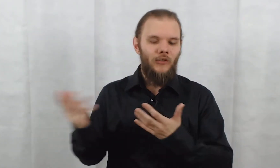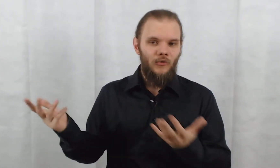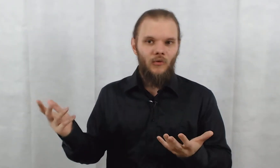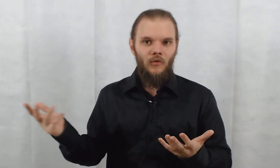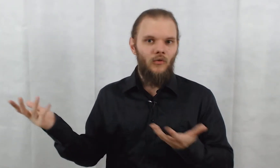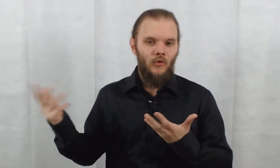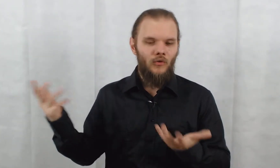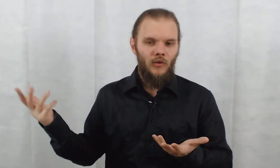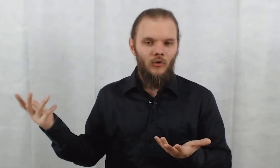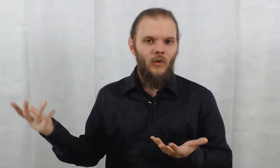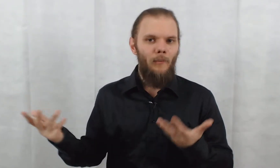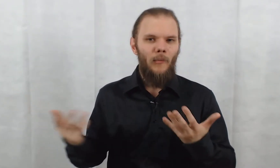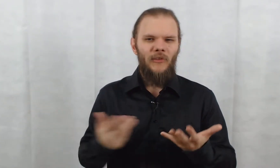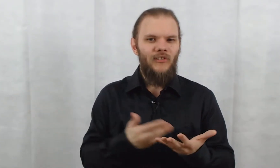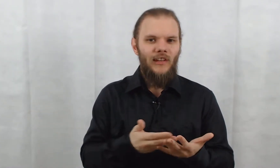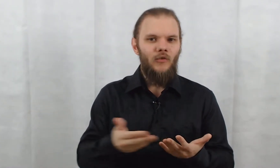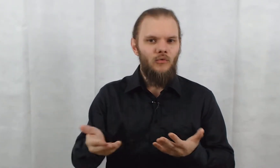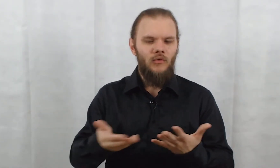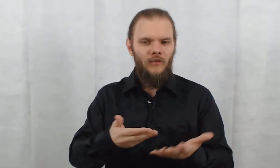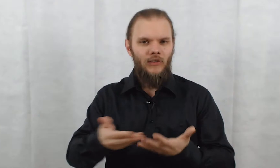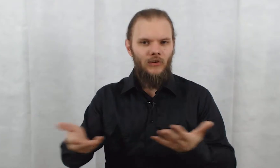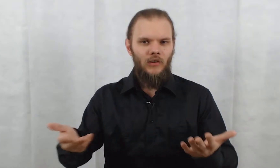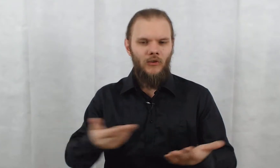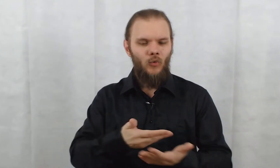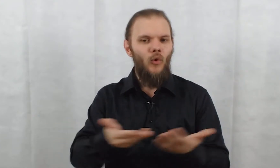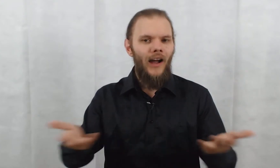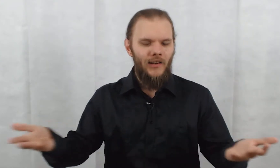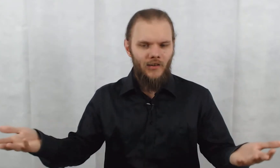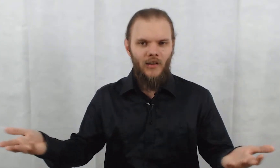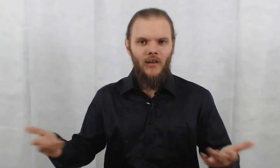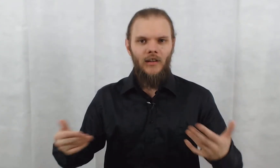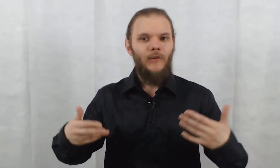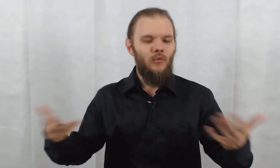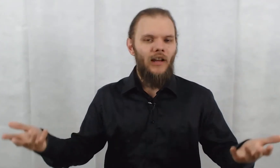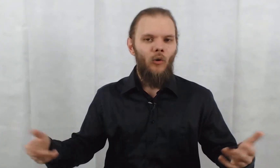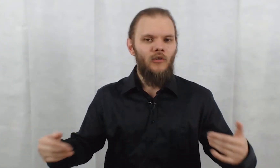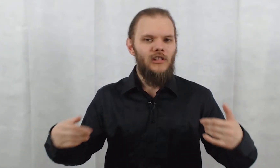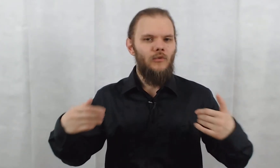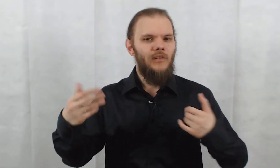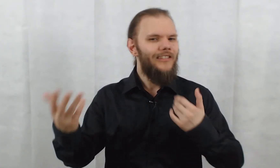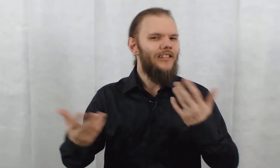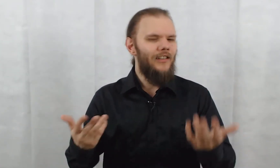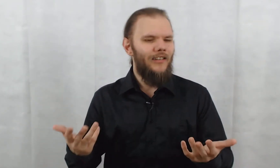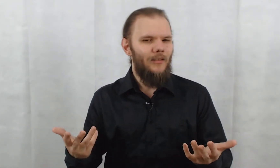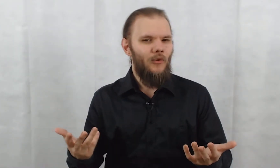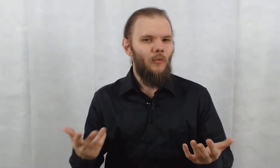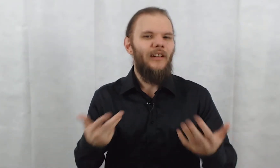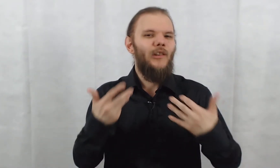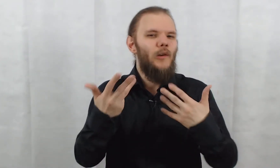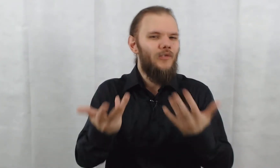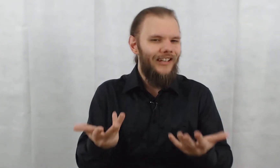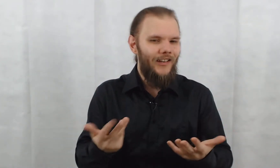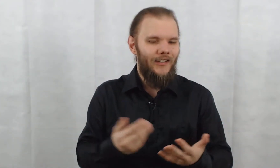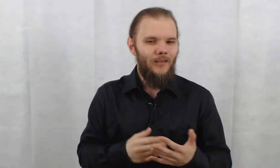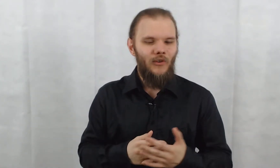entre les deux. Et apparemment, c Xanadu avec son oracle et son tarot qui lui dit quelle est sa mission, enfin, qui doit lui dire quelle est sa mission.